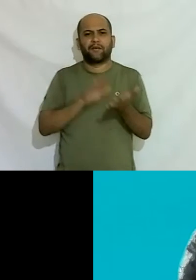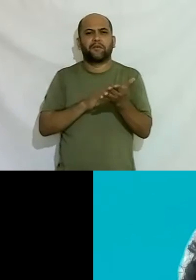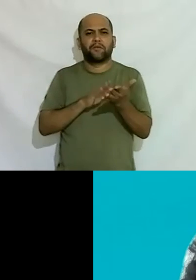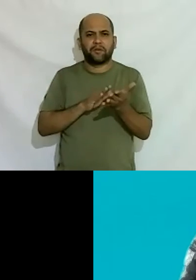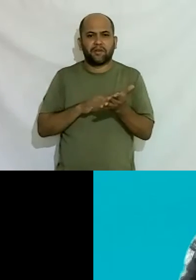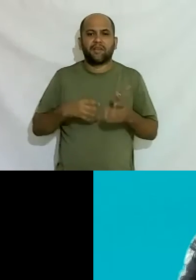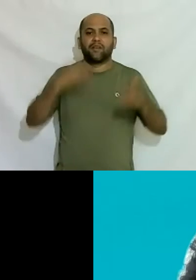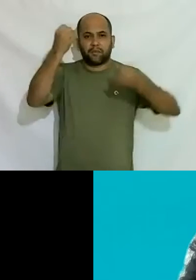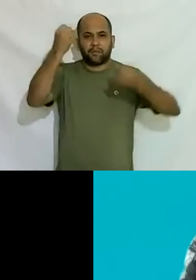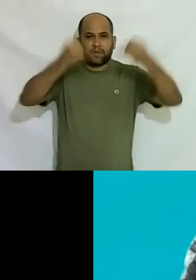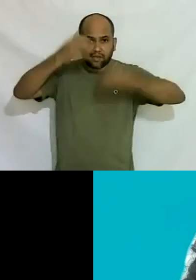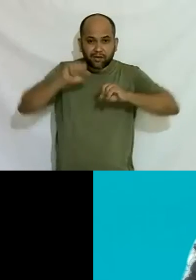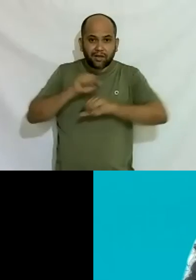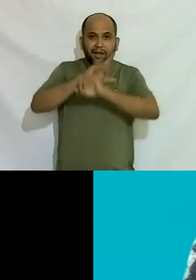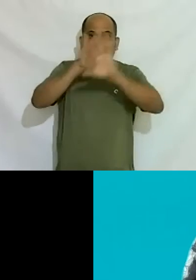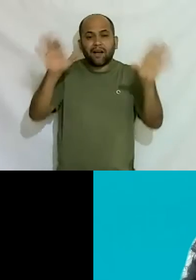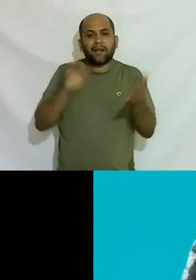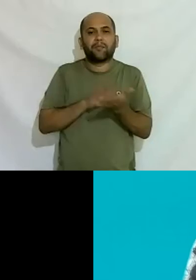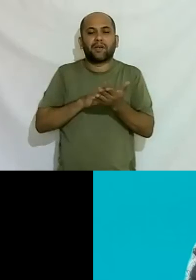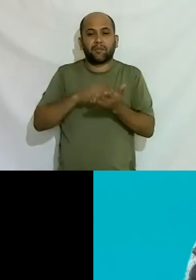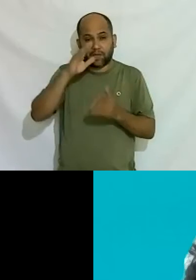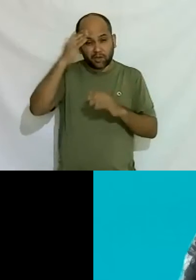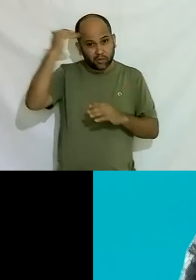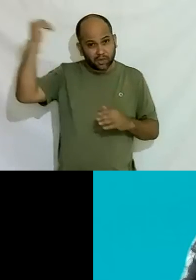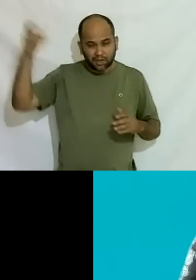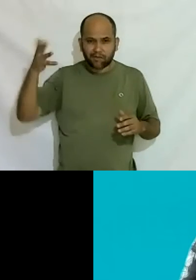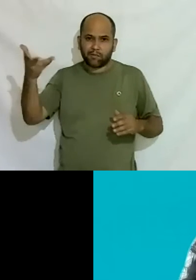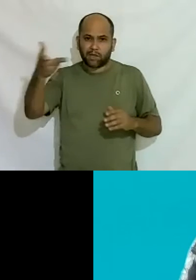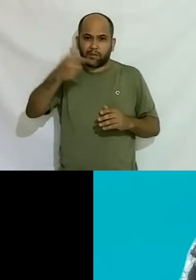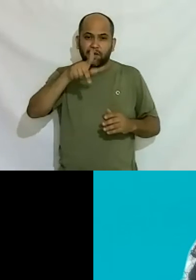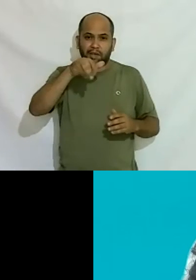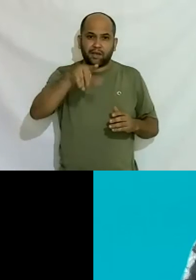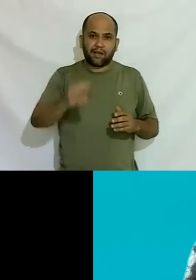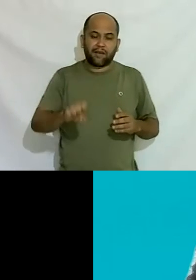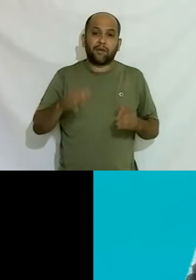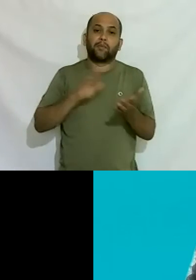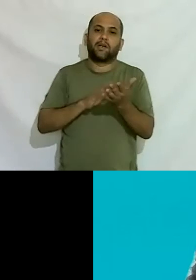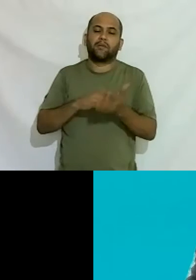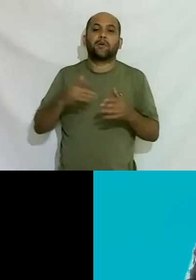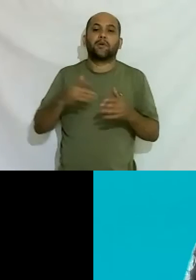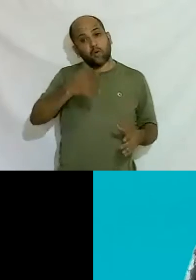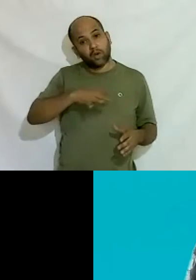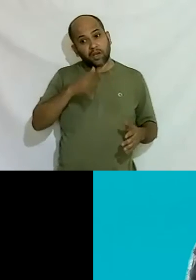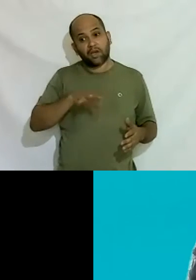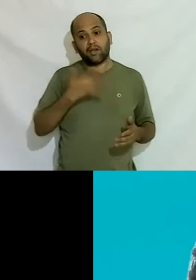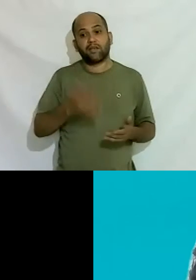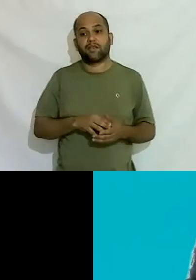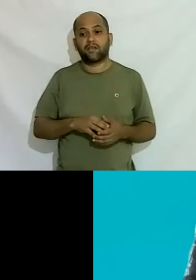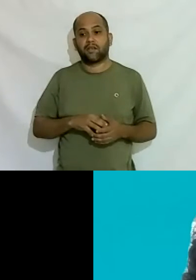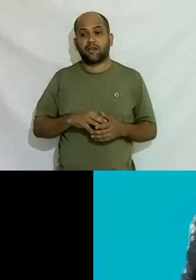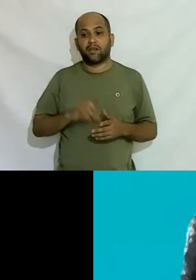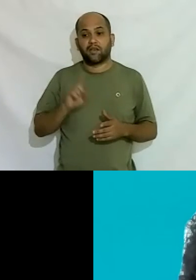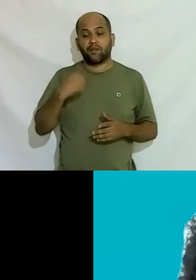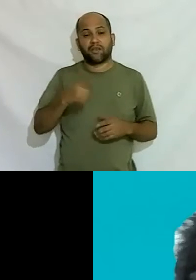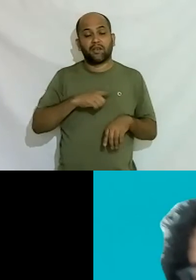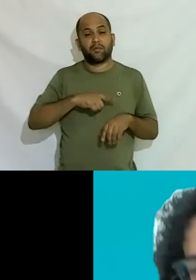esclarecedora parabéns pelo seu sucesso excelente essa live parabéns pela sua coragem de trazer esse tema aqui e a gente tem aqui mais de